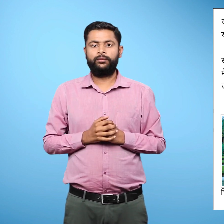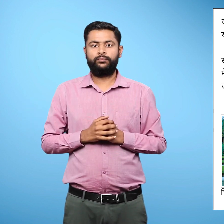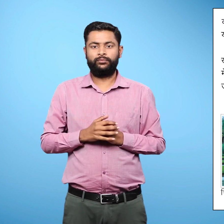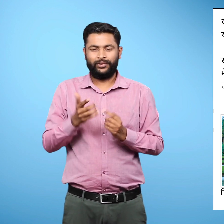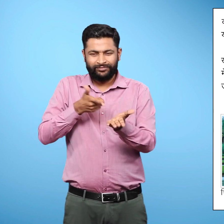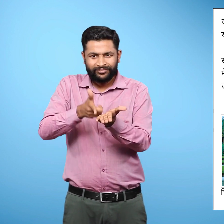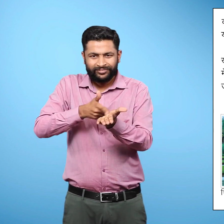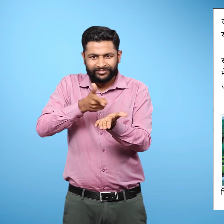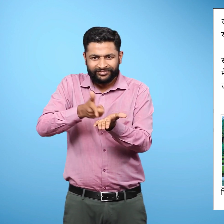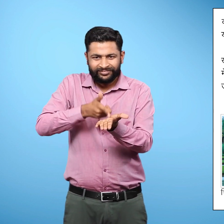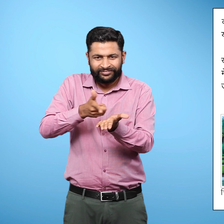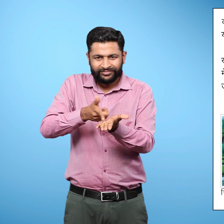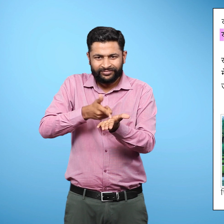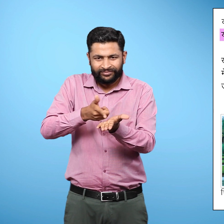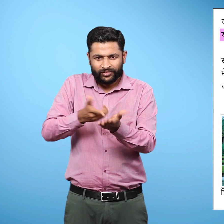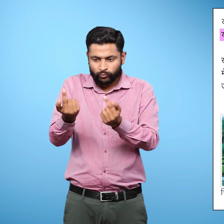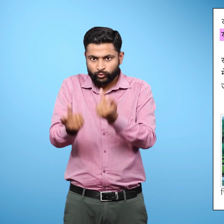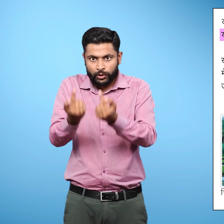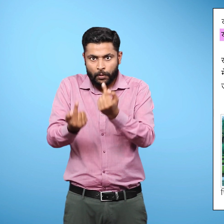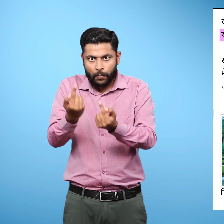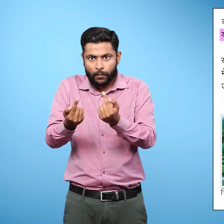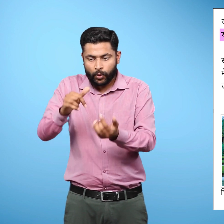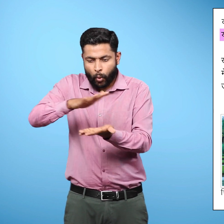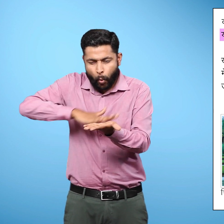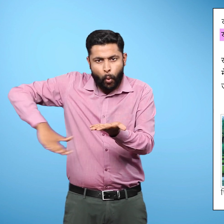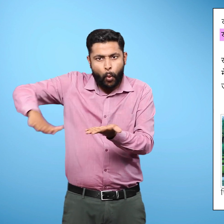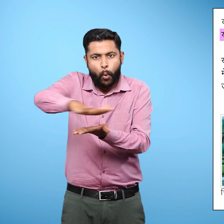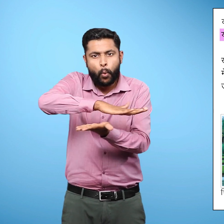तथा खेते के लिए यहां समतल भूमी की प्रचुरता होती है.